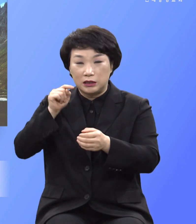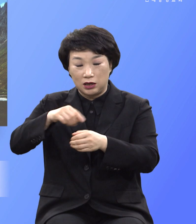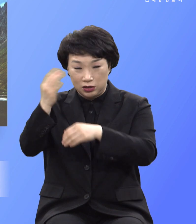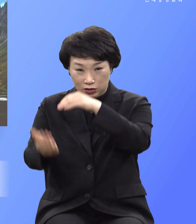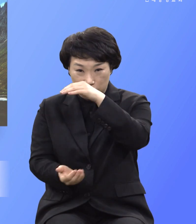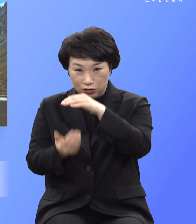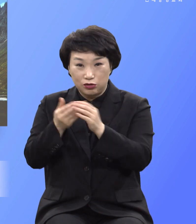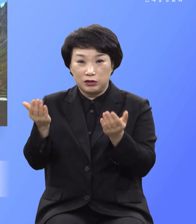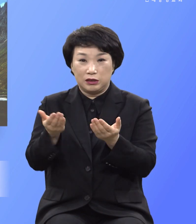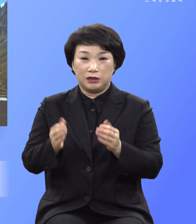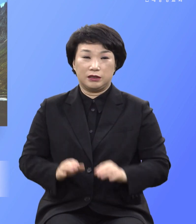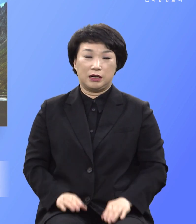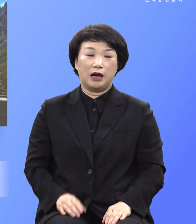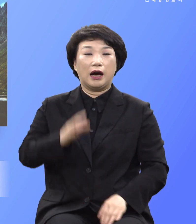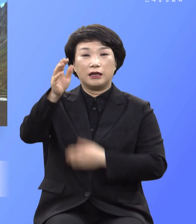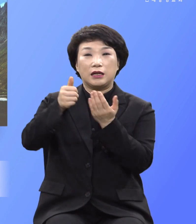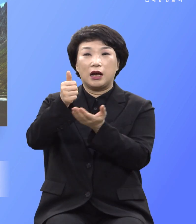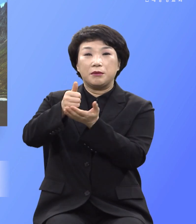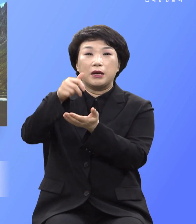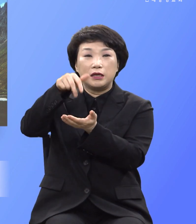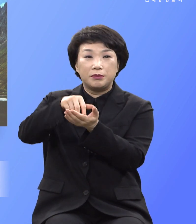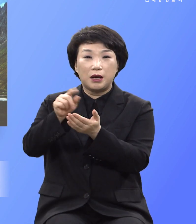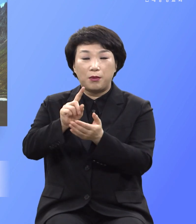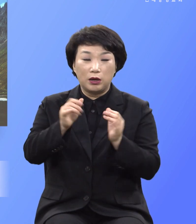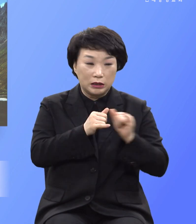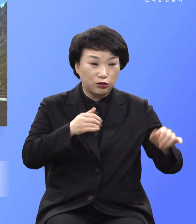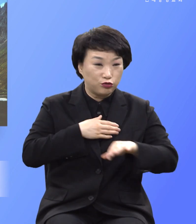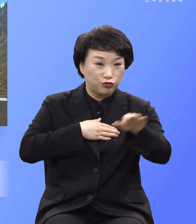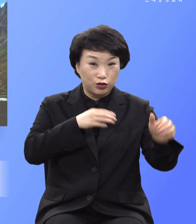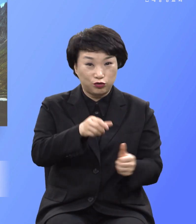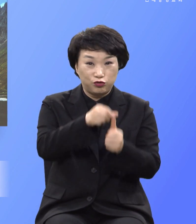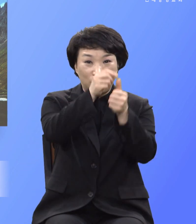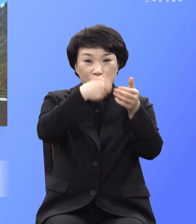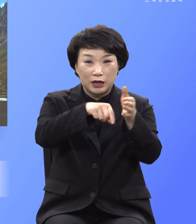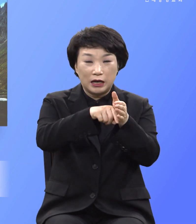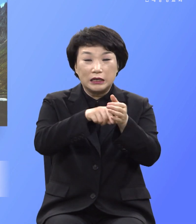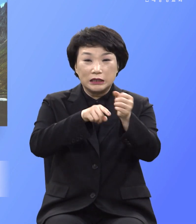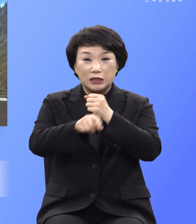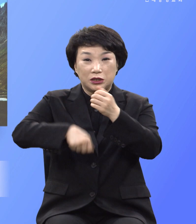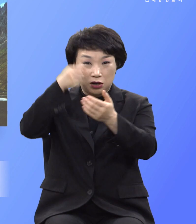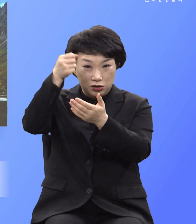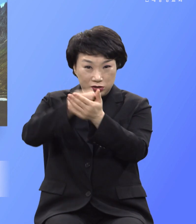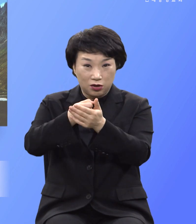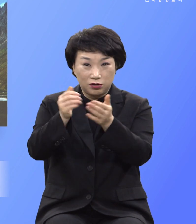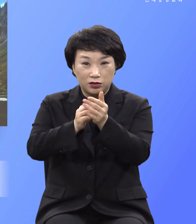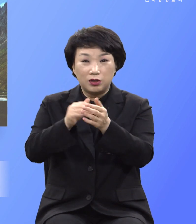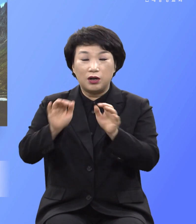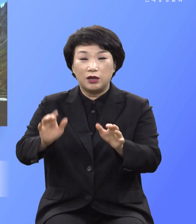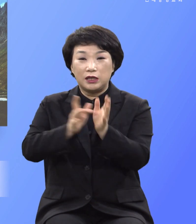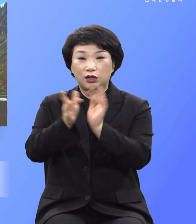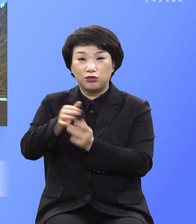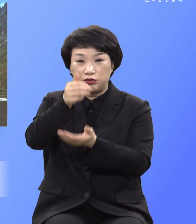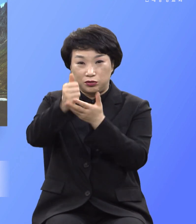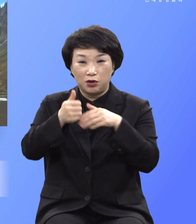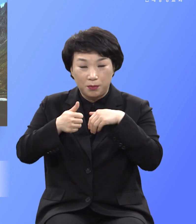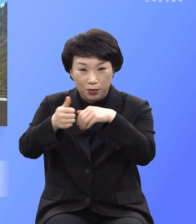하나님으로 또는 인류를 구원하겠다는 뜻의 성취를 예수 그리도가 십자가에 피 흘려